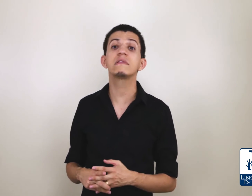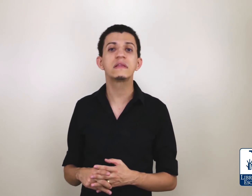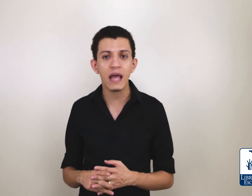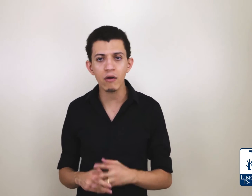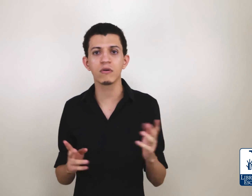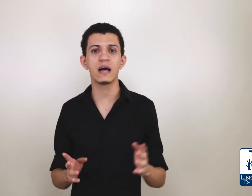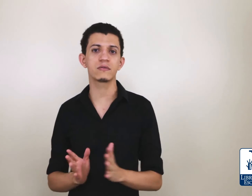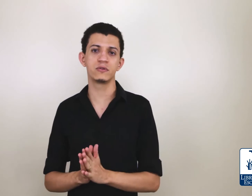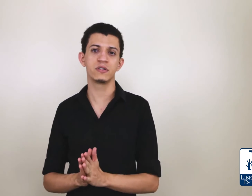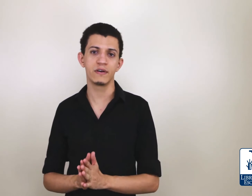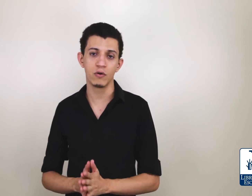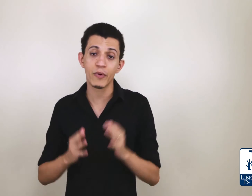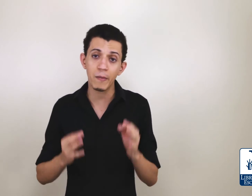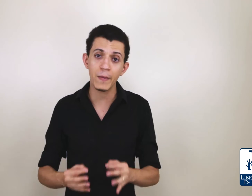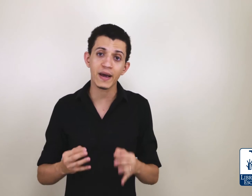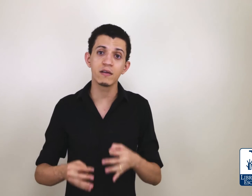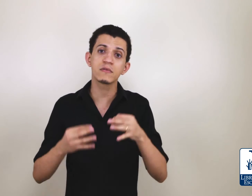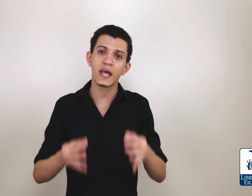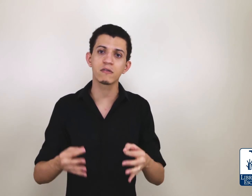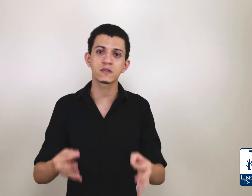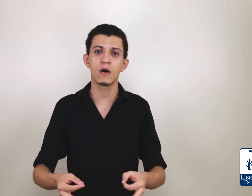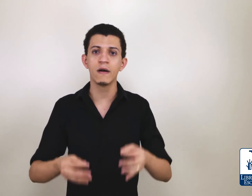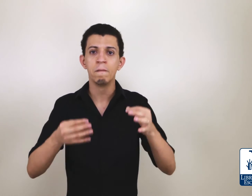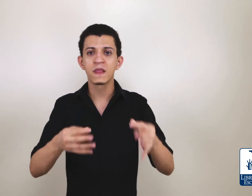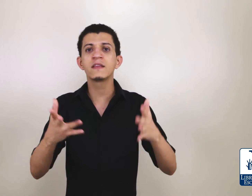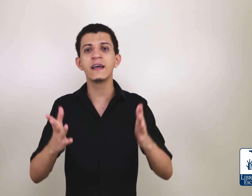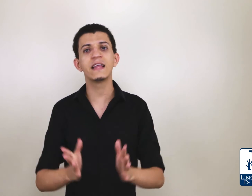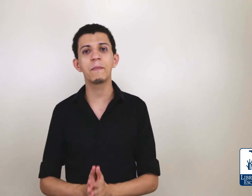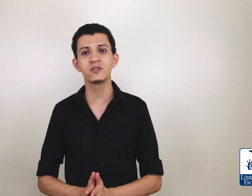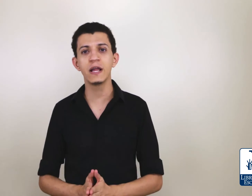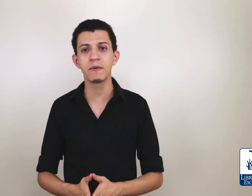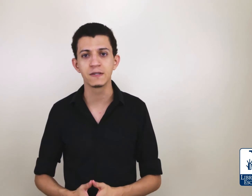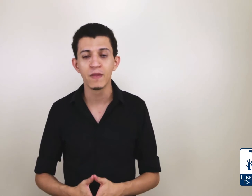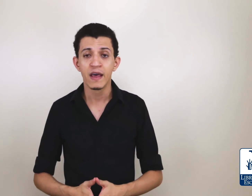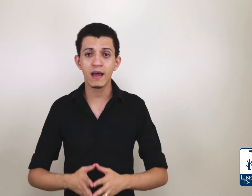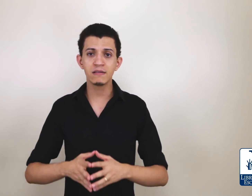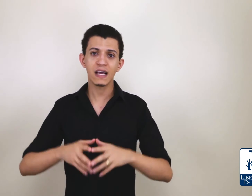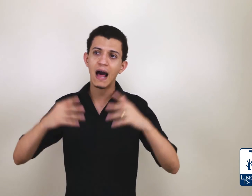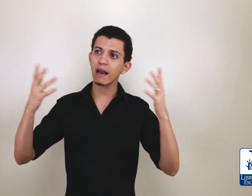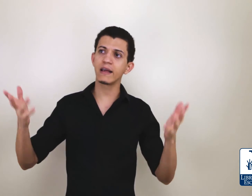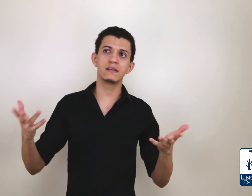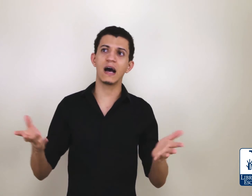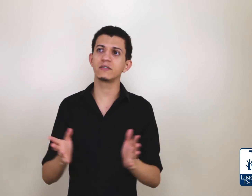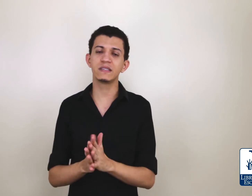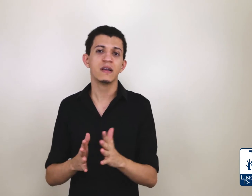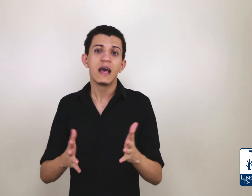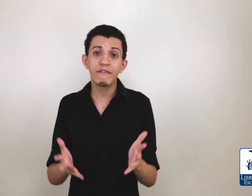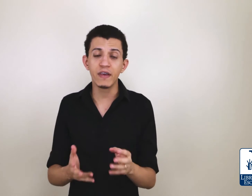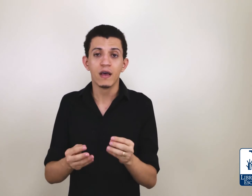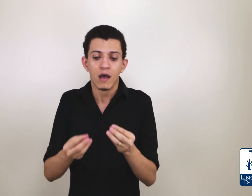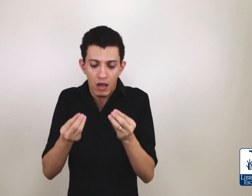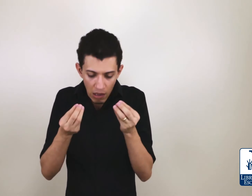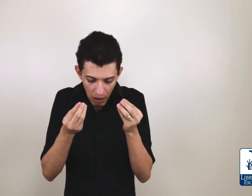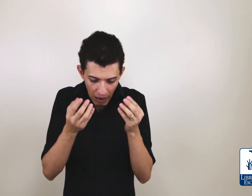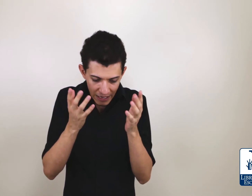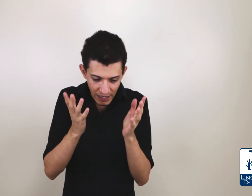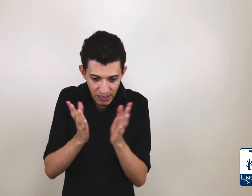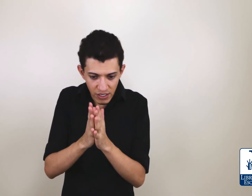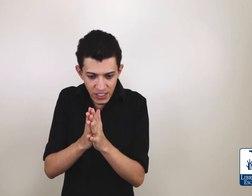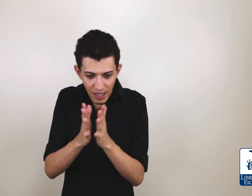tenho contato com o surdo de Salvador. O problema é que aqui não tem autoescola que tem tópico de Libras. Eles, sei lá o eles acham, mas, enfim, isso aí já